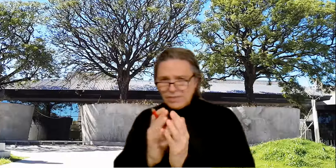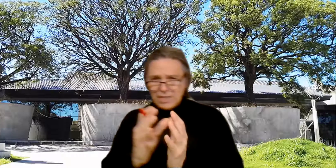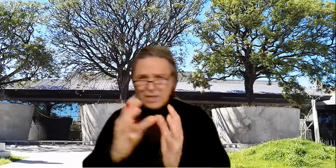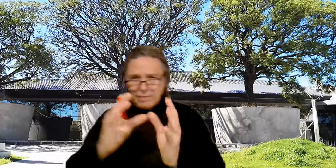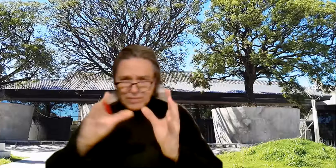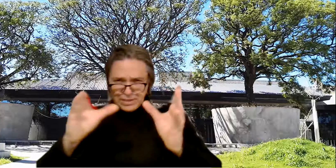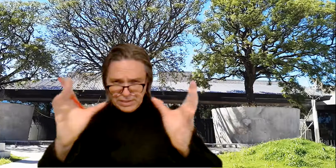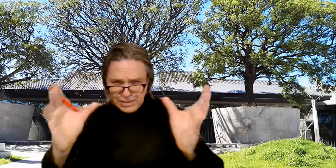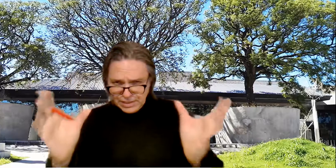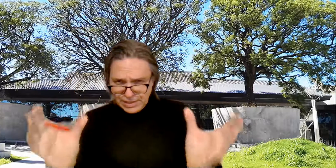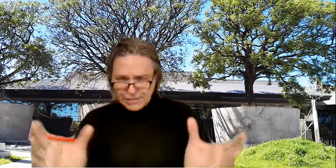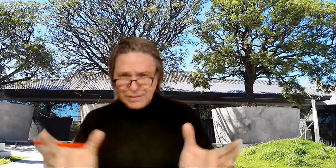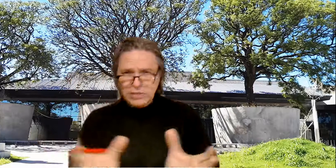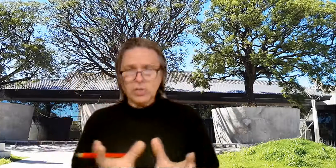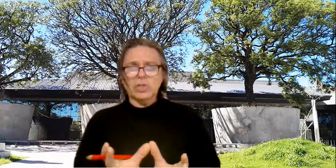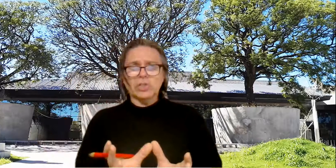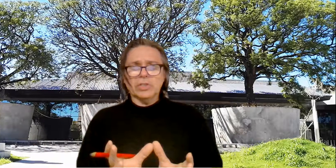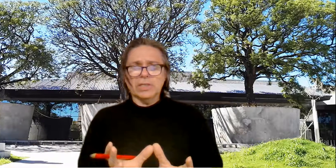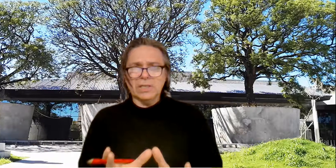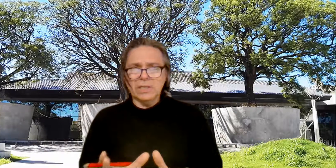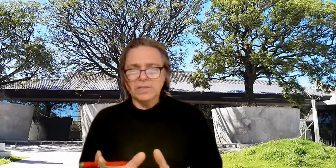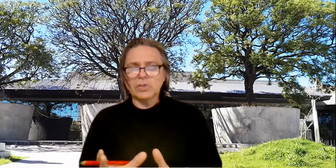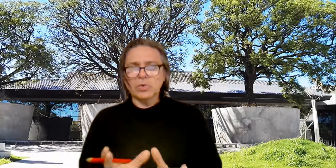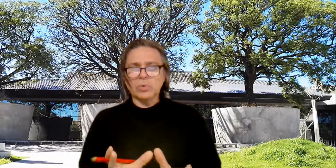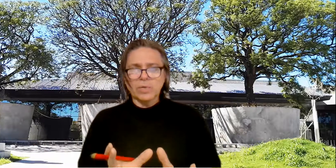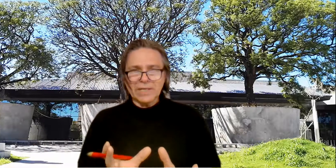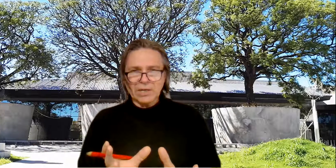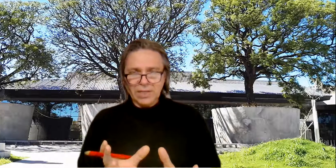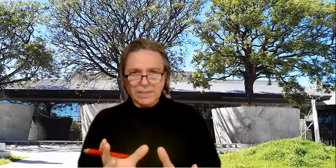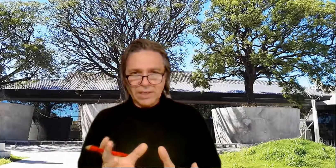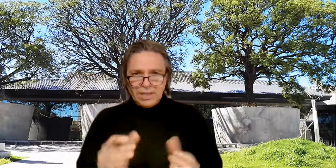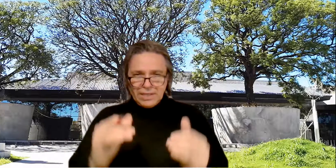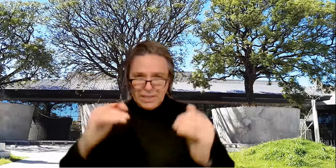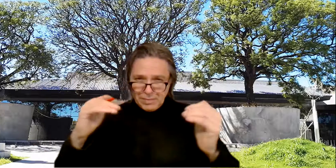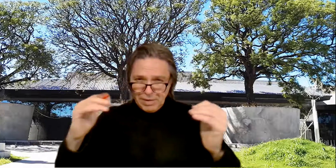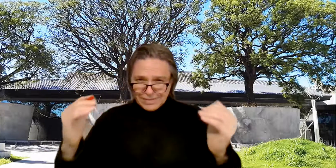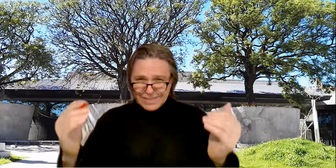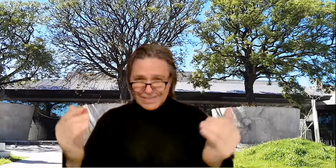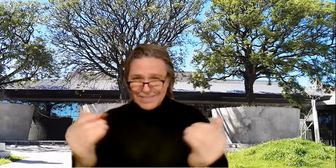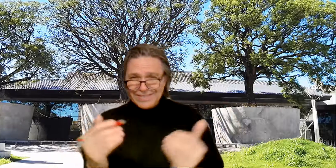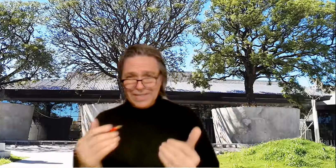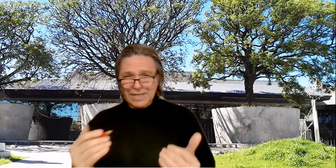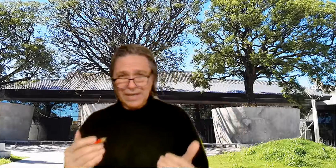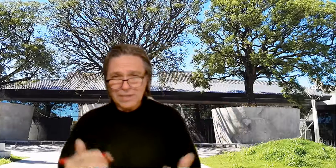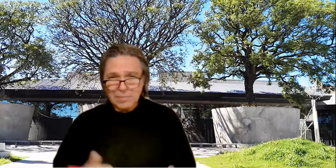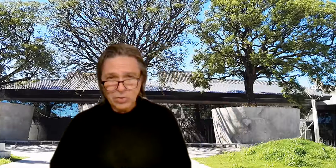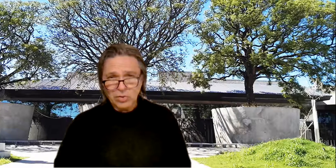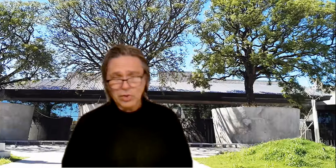sería la extensión del Centro Cultural Recoleta y además es el cierre académico de lo que